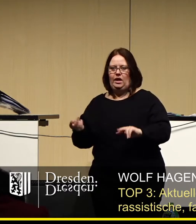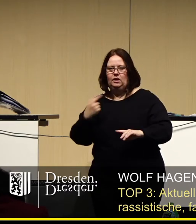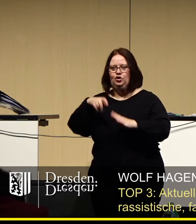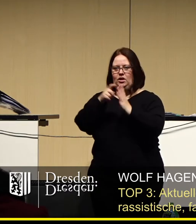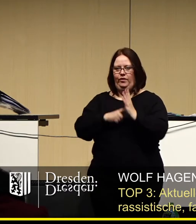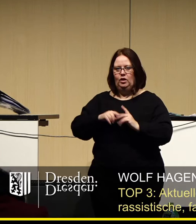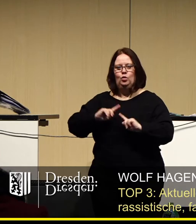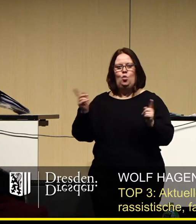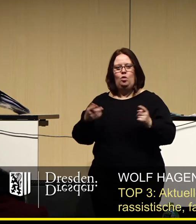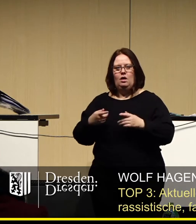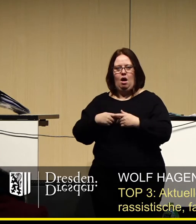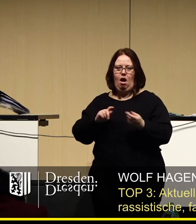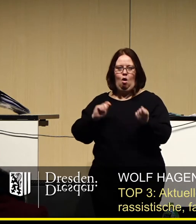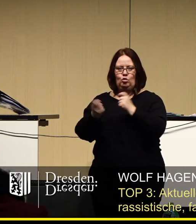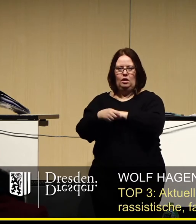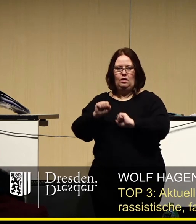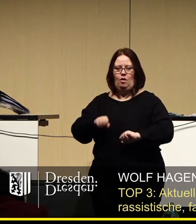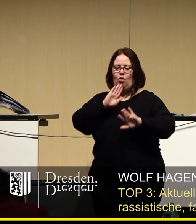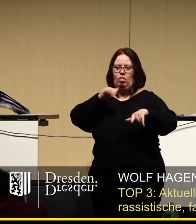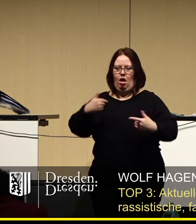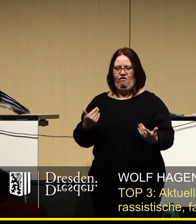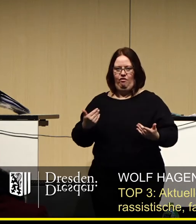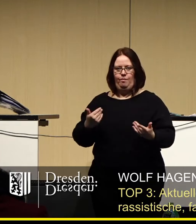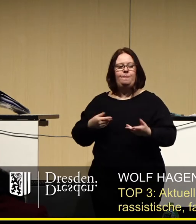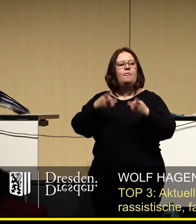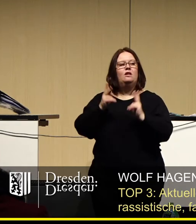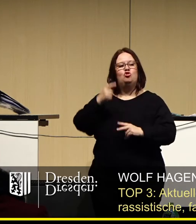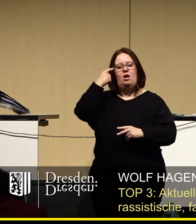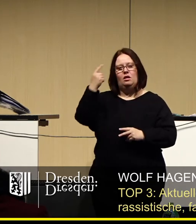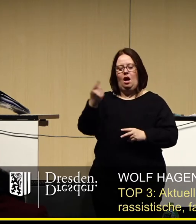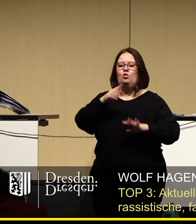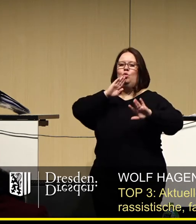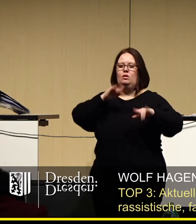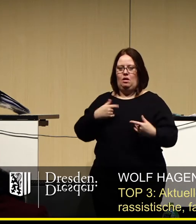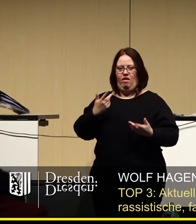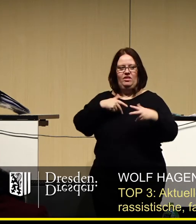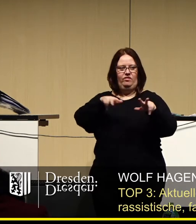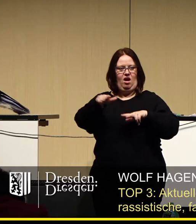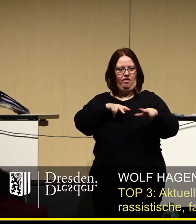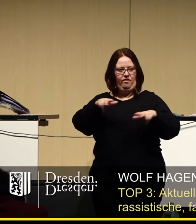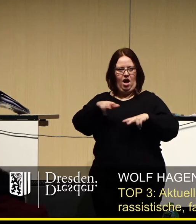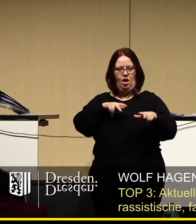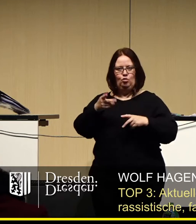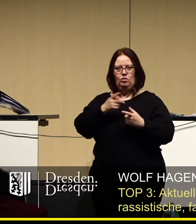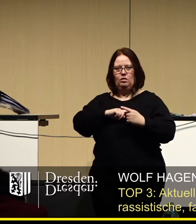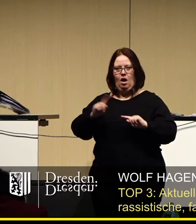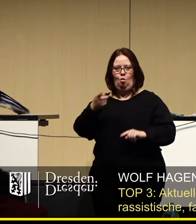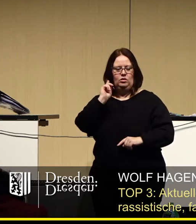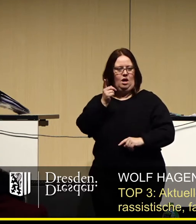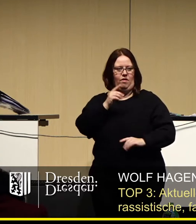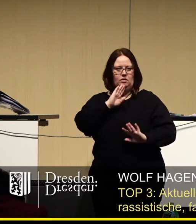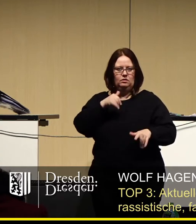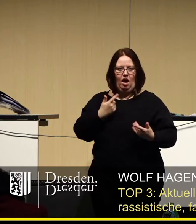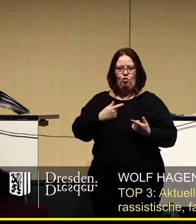definieren oder auslegen kann und darf. Der Stadtrat kann und darf die Verwaltung in dieser Frage aber nicht anweisen